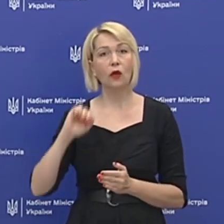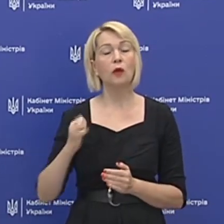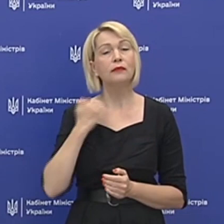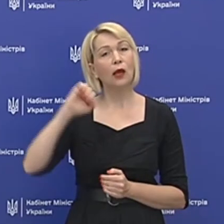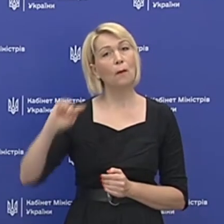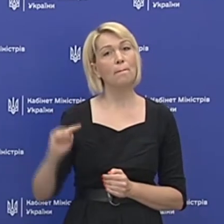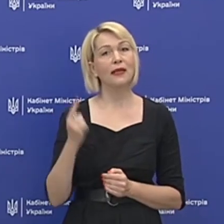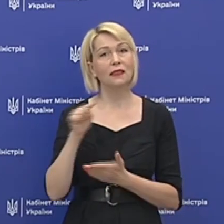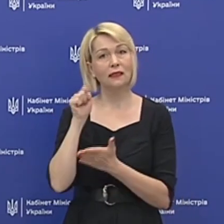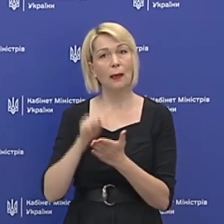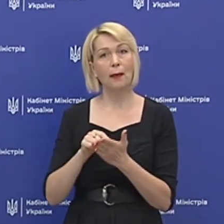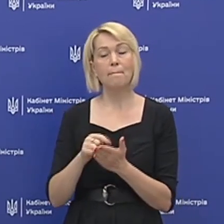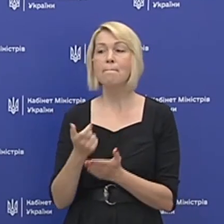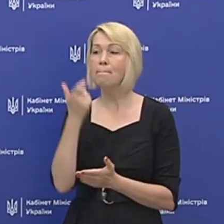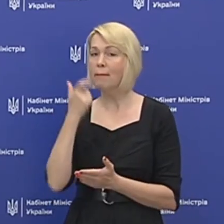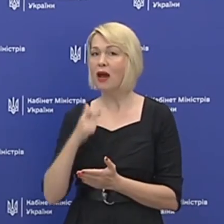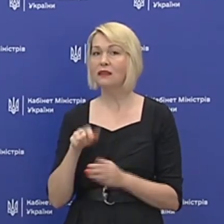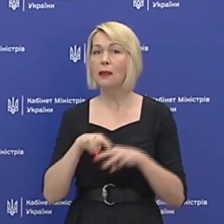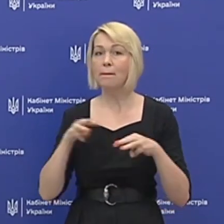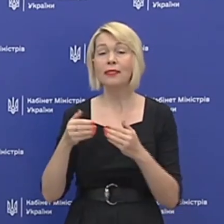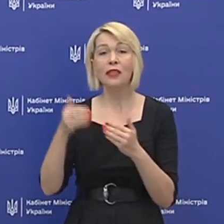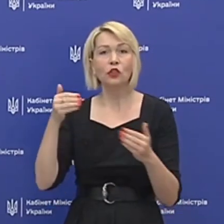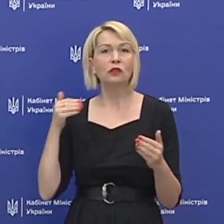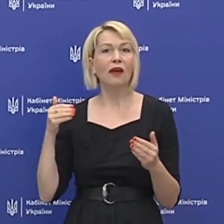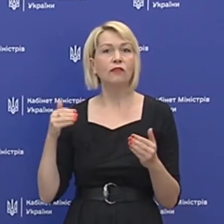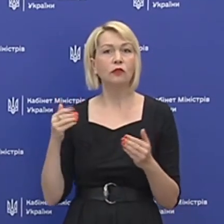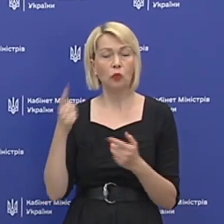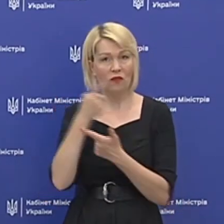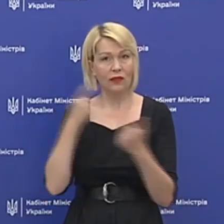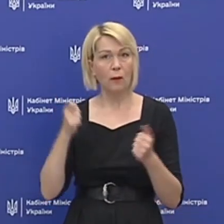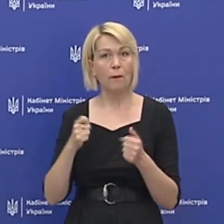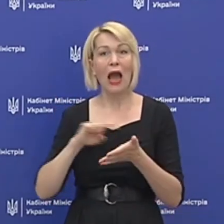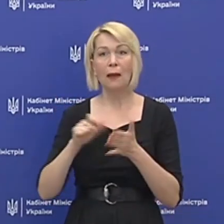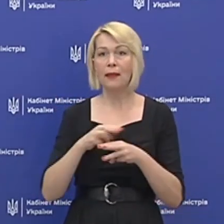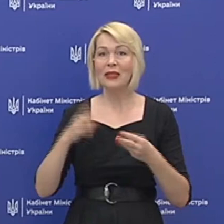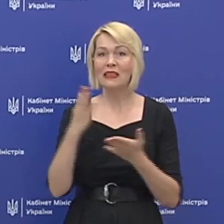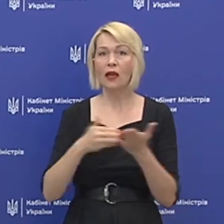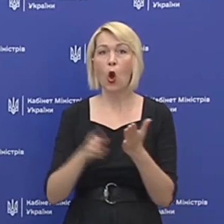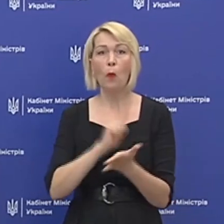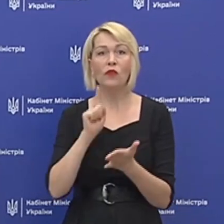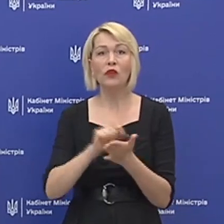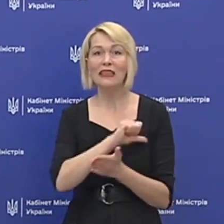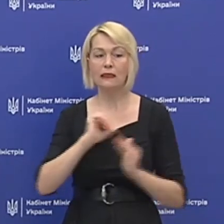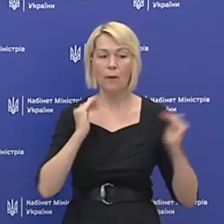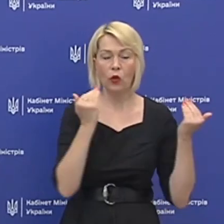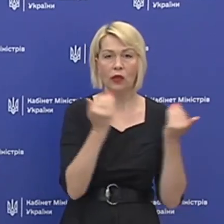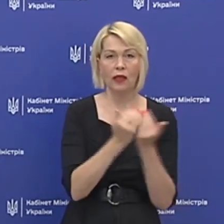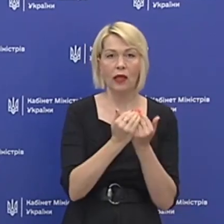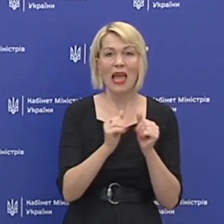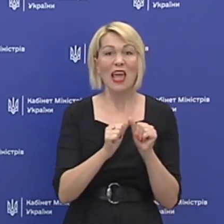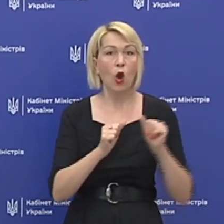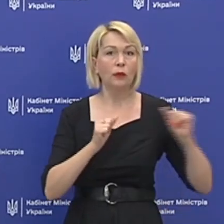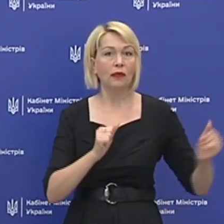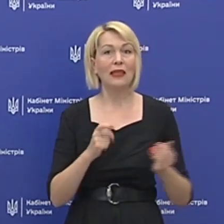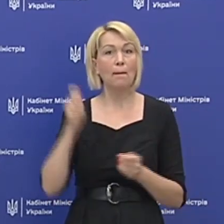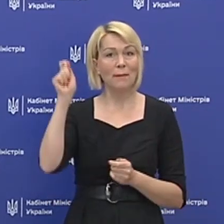запитання перше. Пане міністре, нещодавно стало відомо, що Кабінет міністрів скасував обов'язкову самоізоляцію та обзервацію